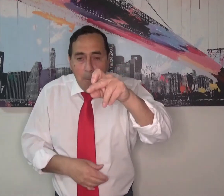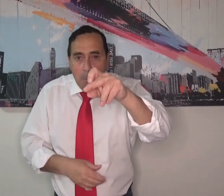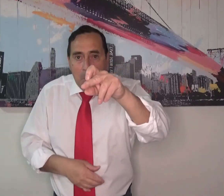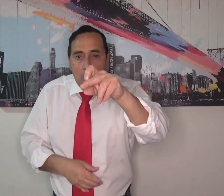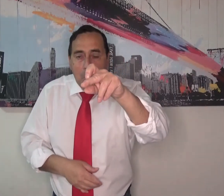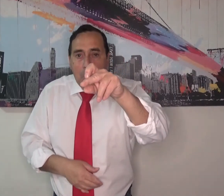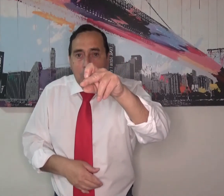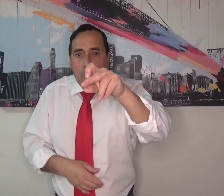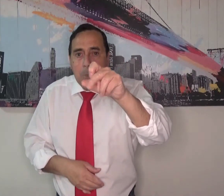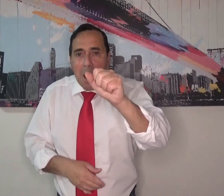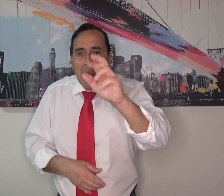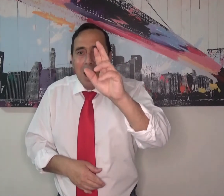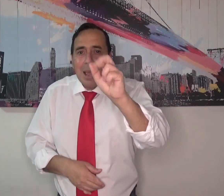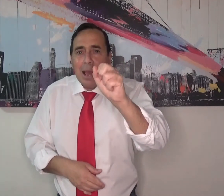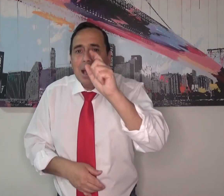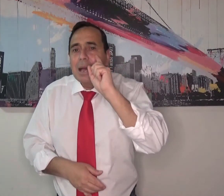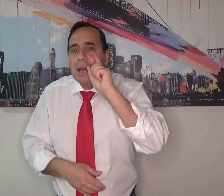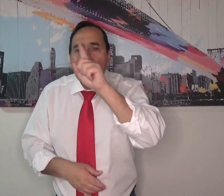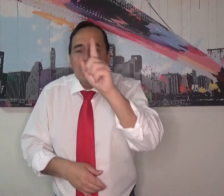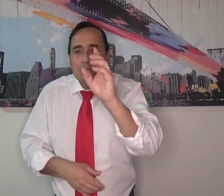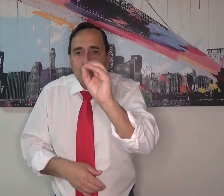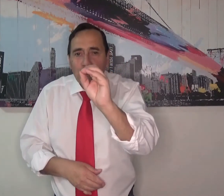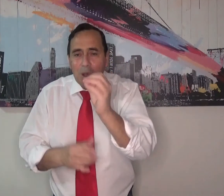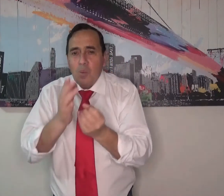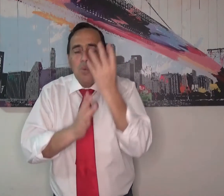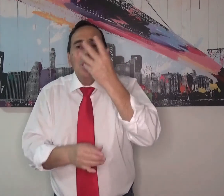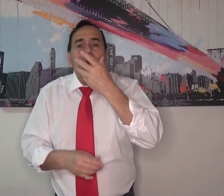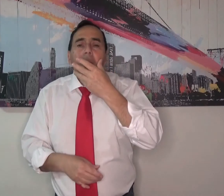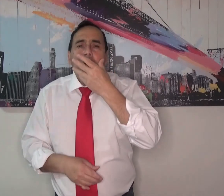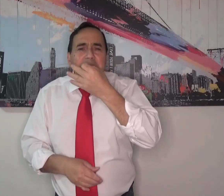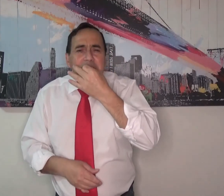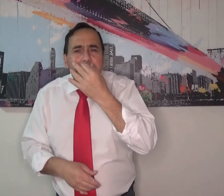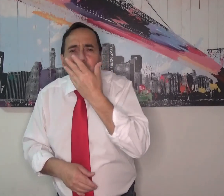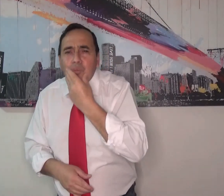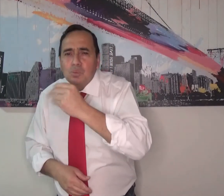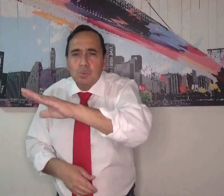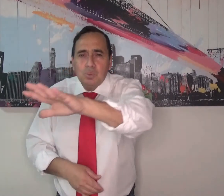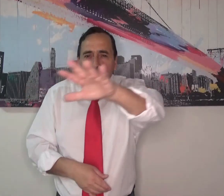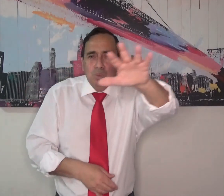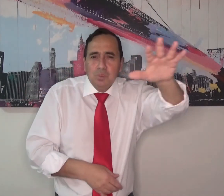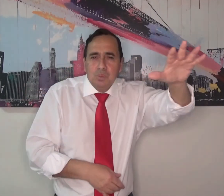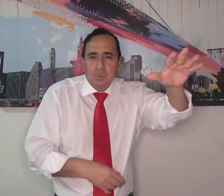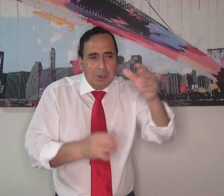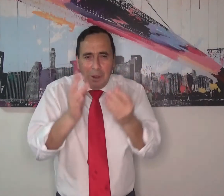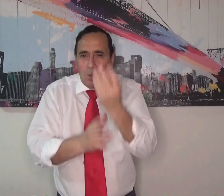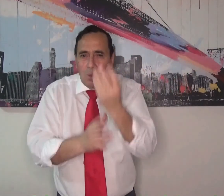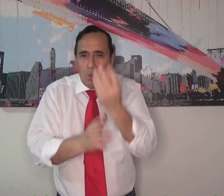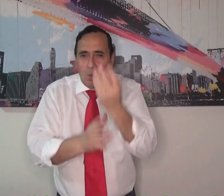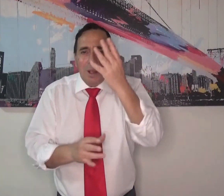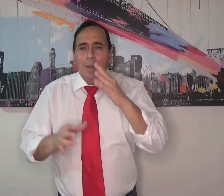con Dios hablando por la eternidad en el paraíso donde toda la tierra